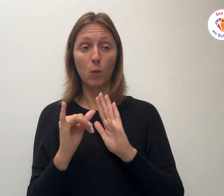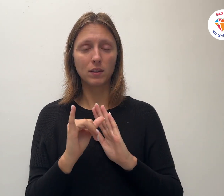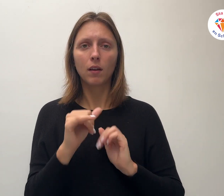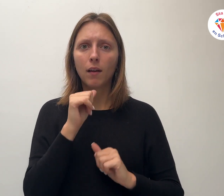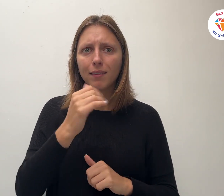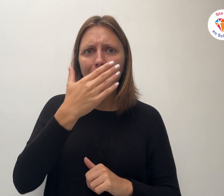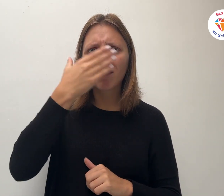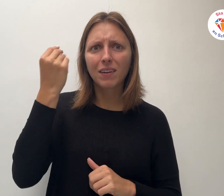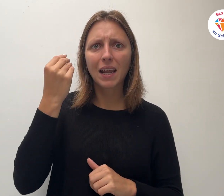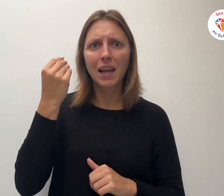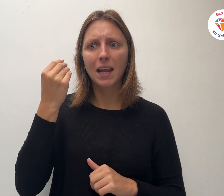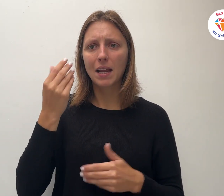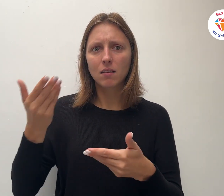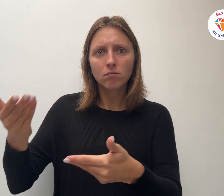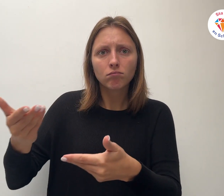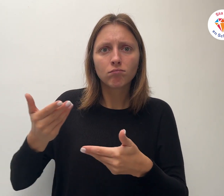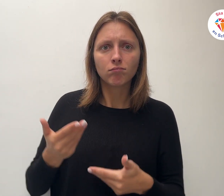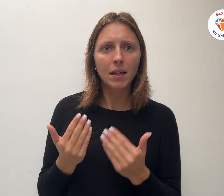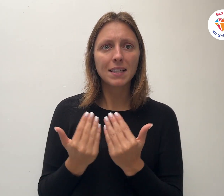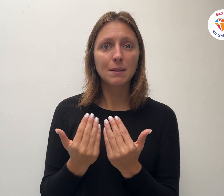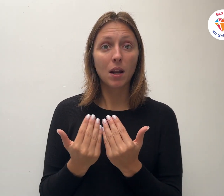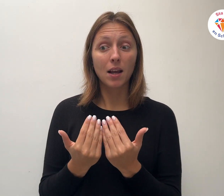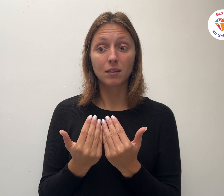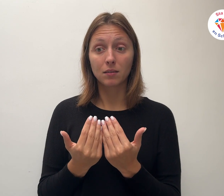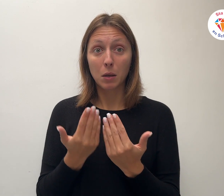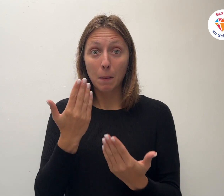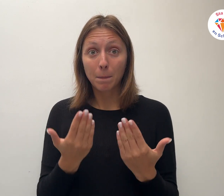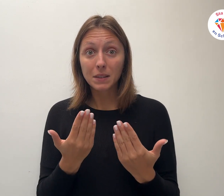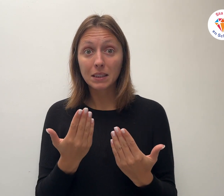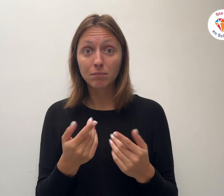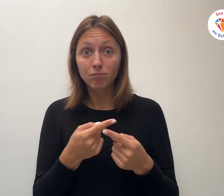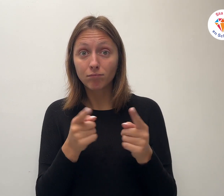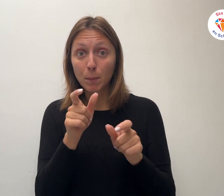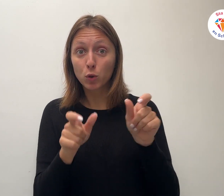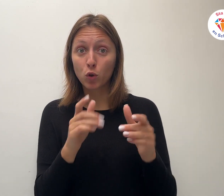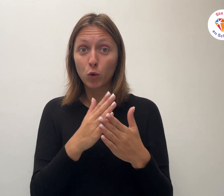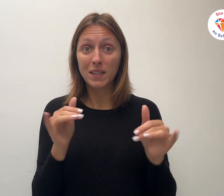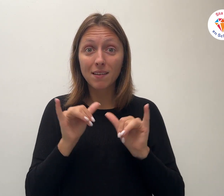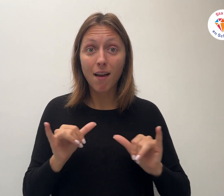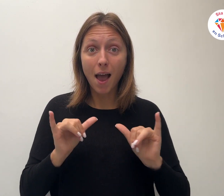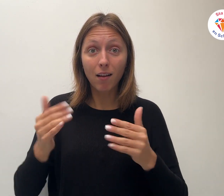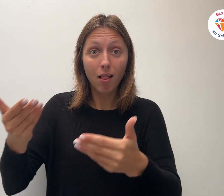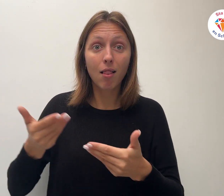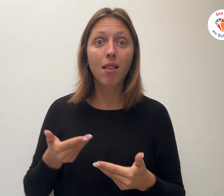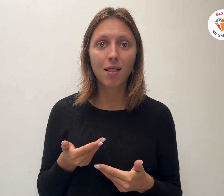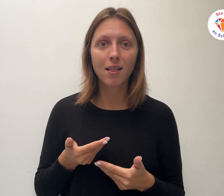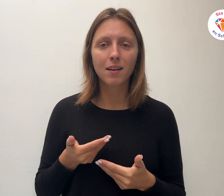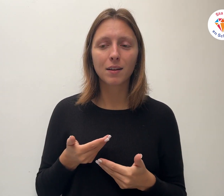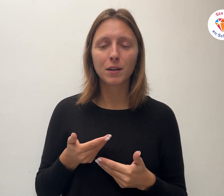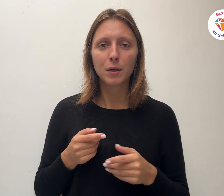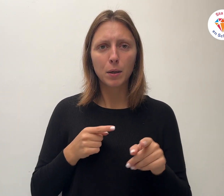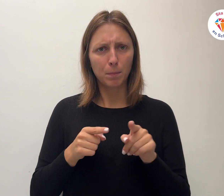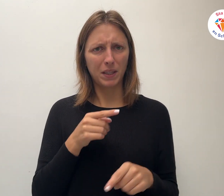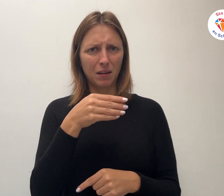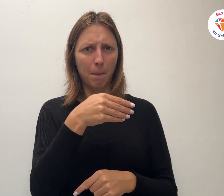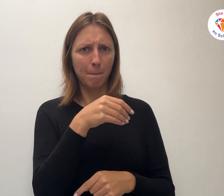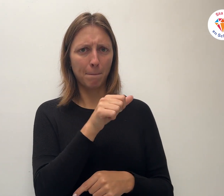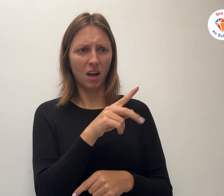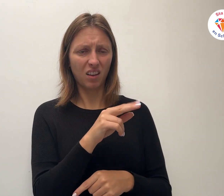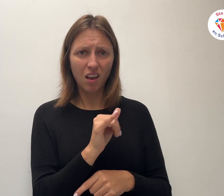onwetend engelen hun huisvest Wat is er dan mis met wat Martha doet? Toen ik dat de eerste keer